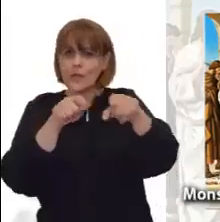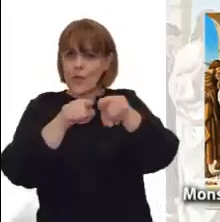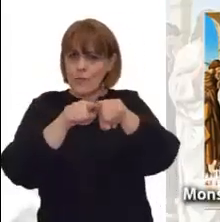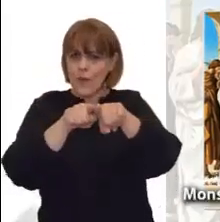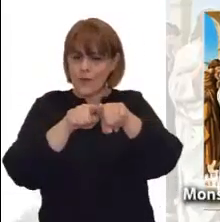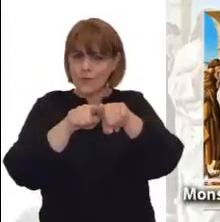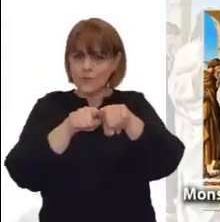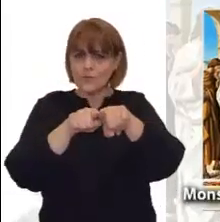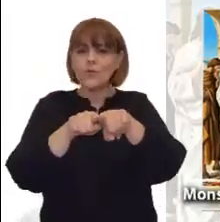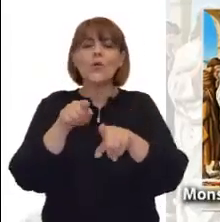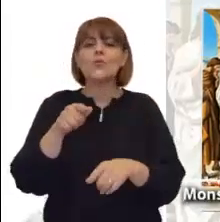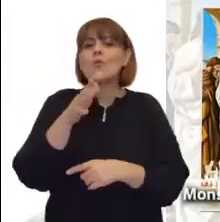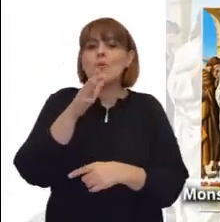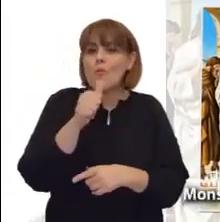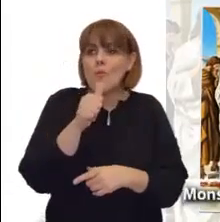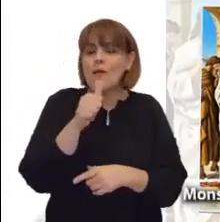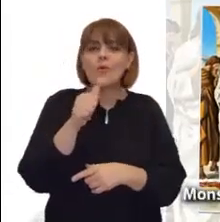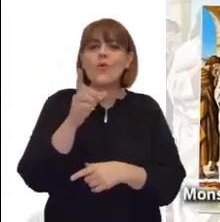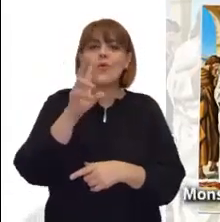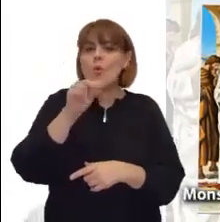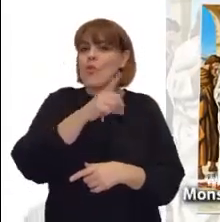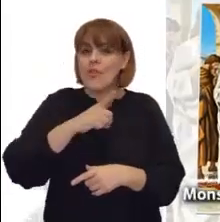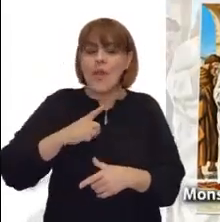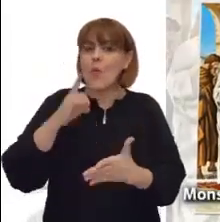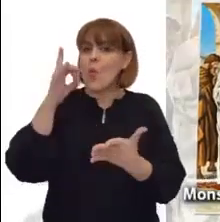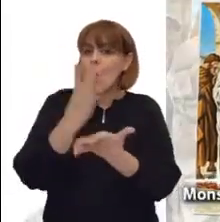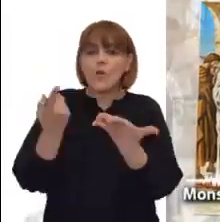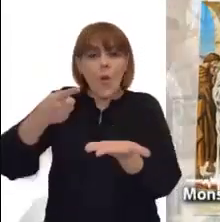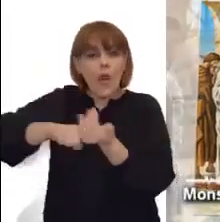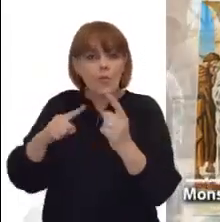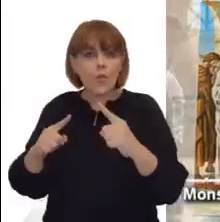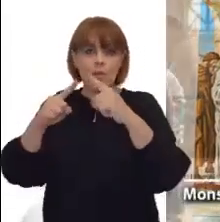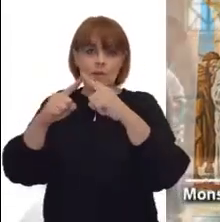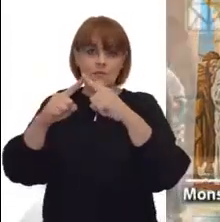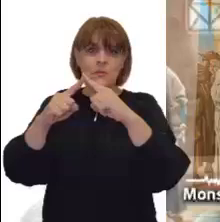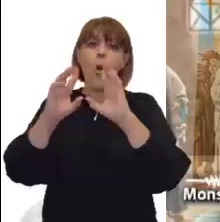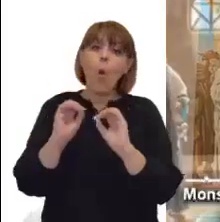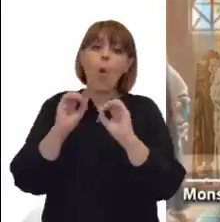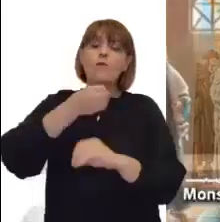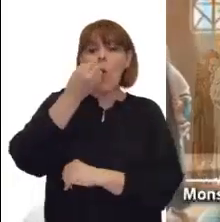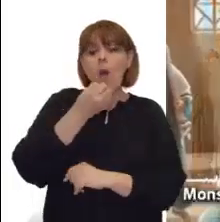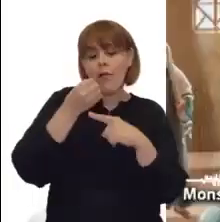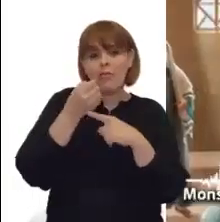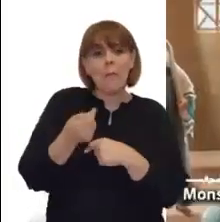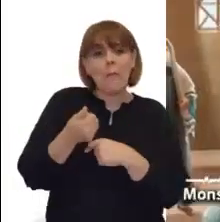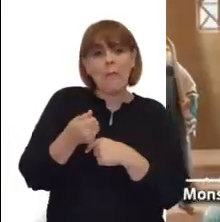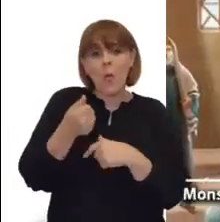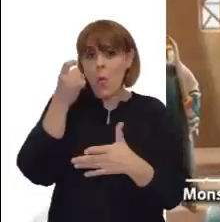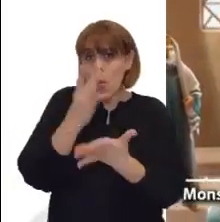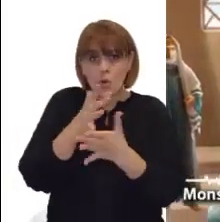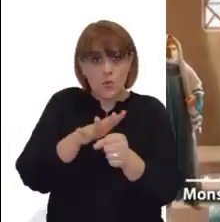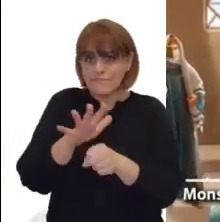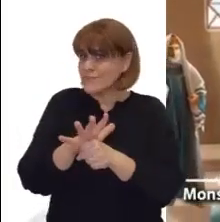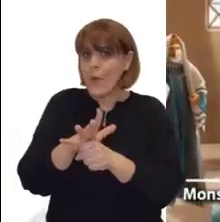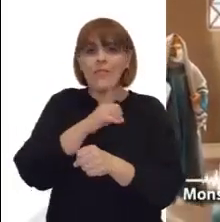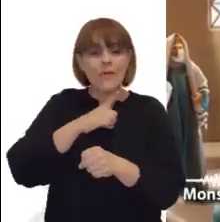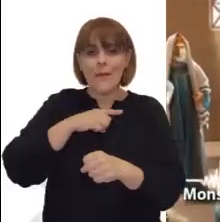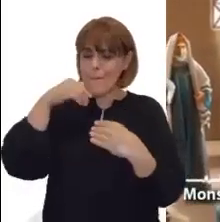más atención a los comportamientos exteriores que al cuidado interior,